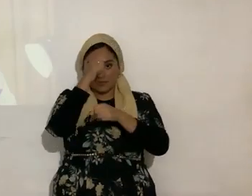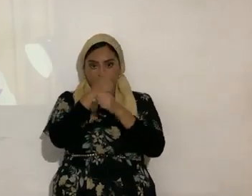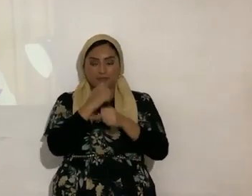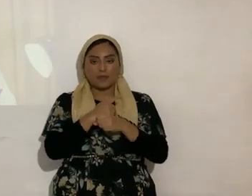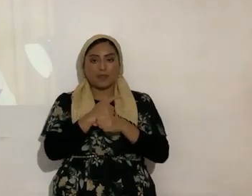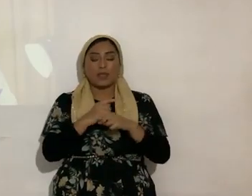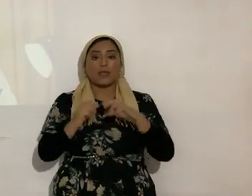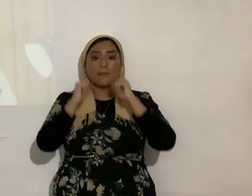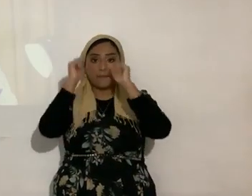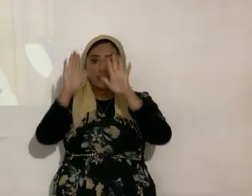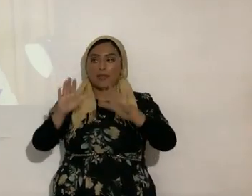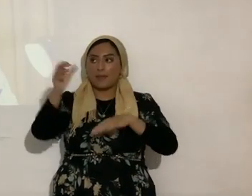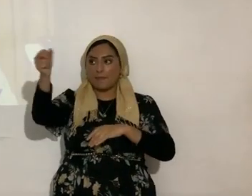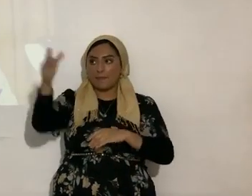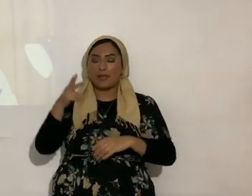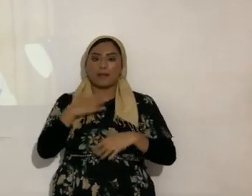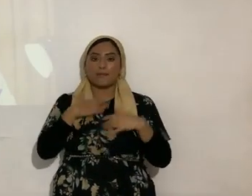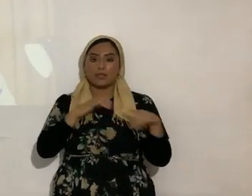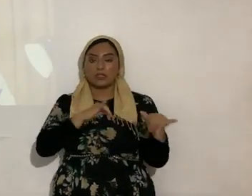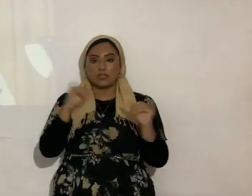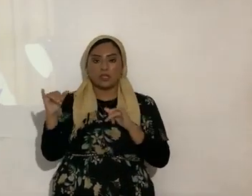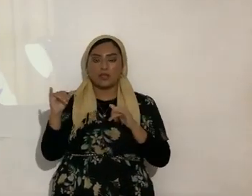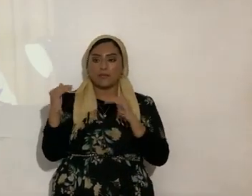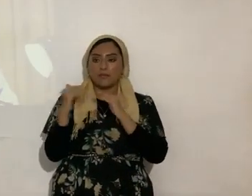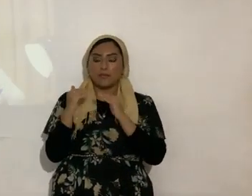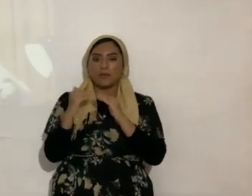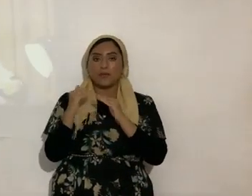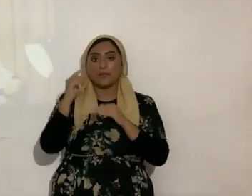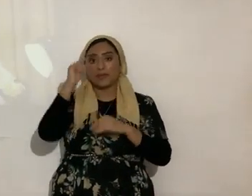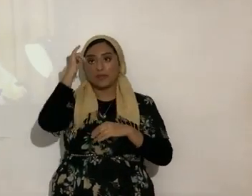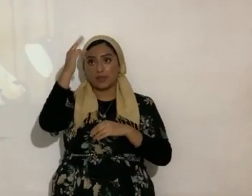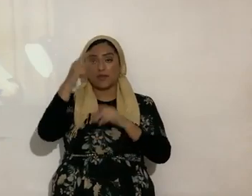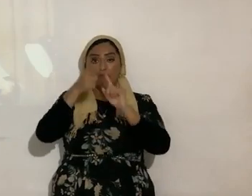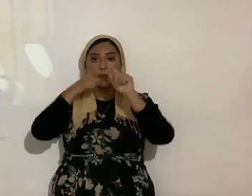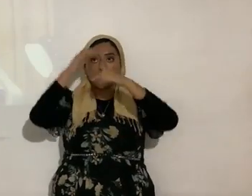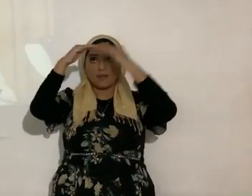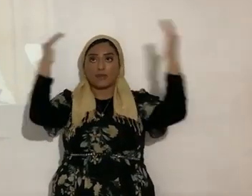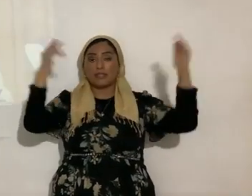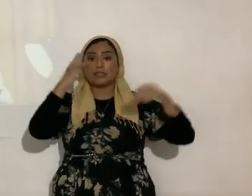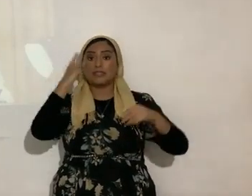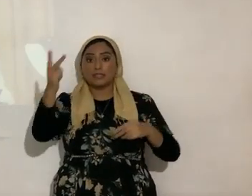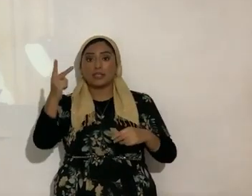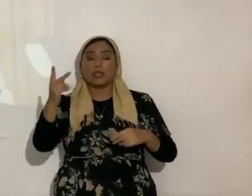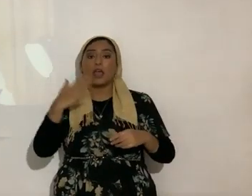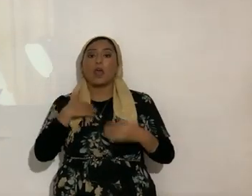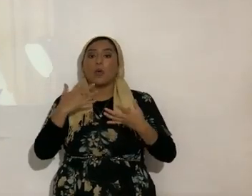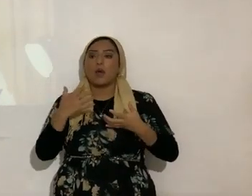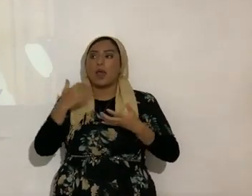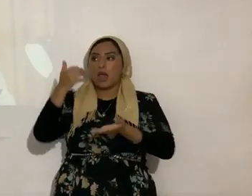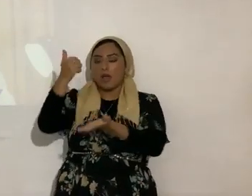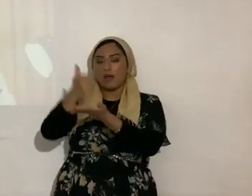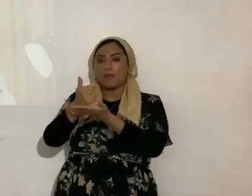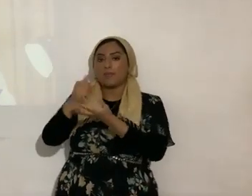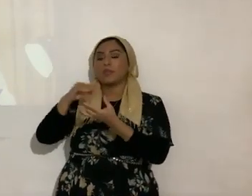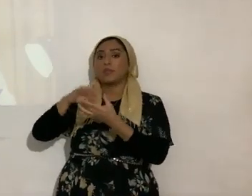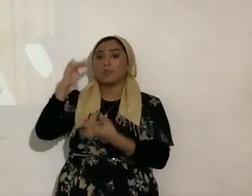bendición regresa a mí también porque el eterno desde los cielos ve que yo tengo interés por las almas que me estoy